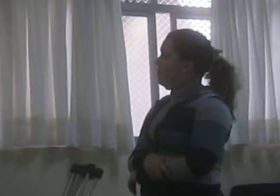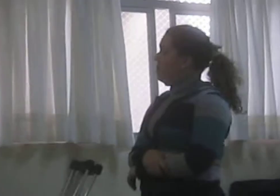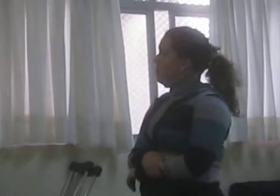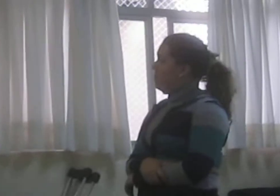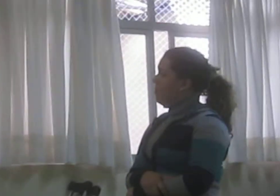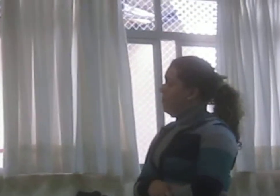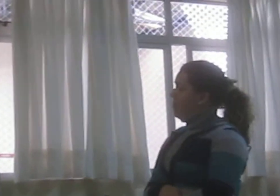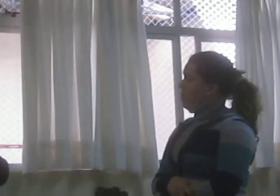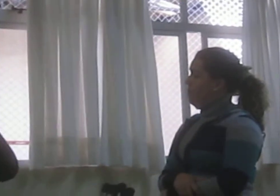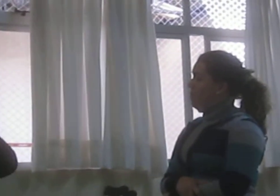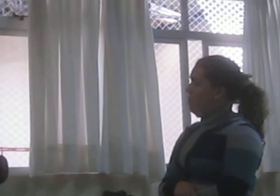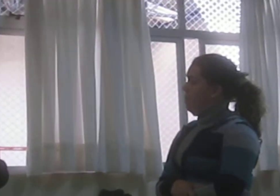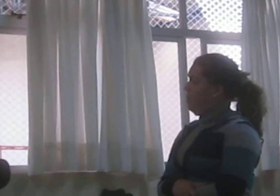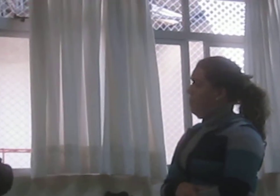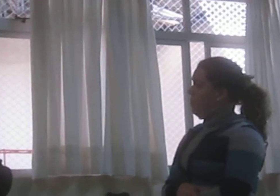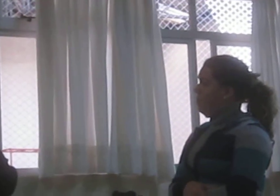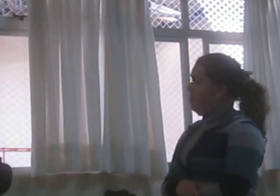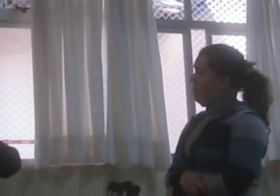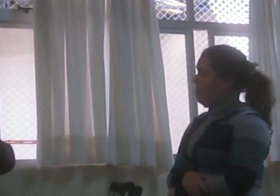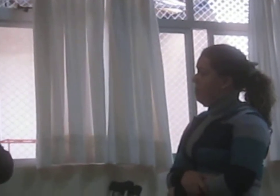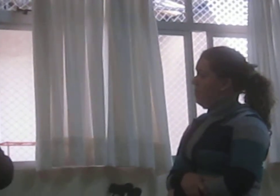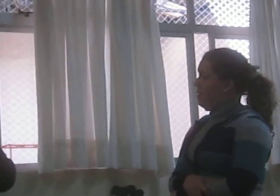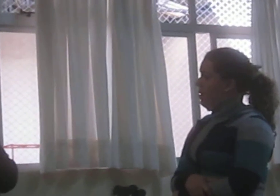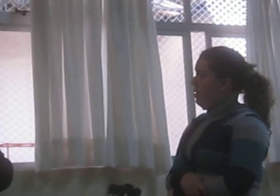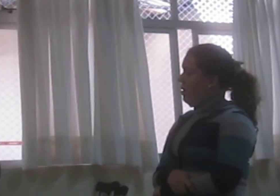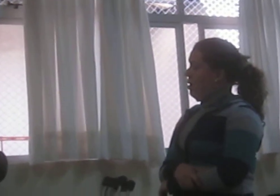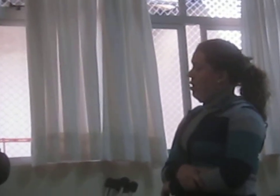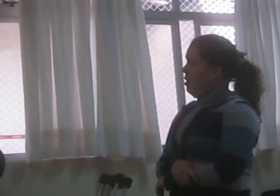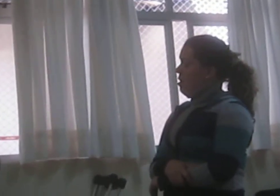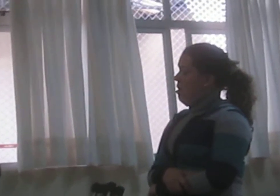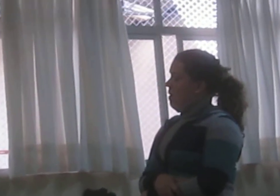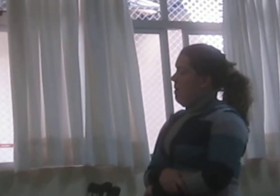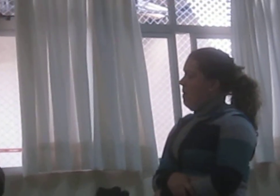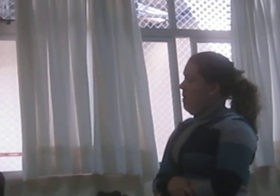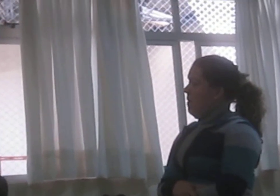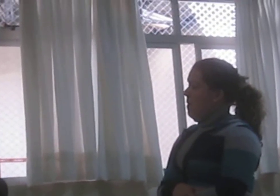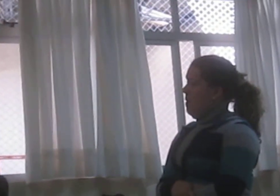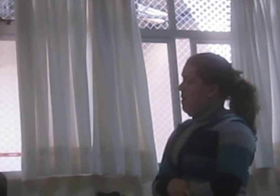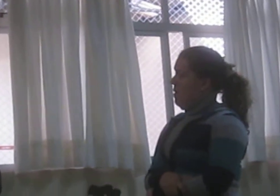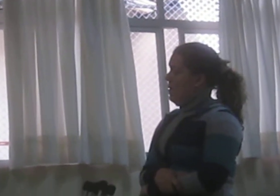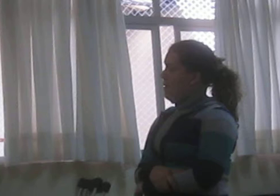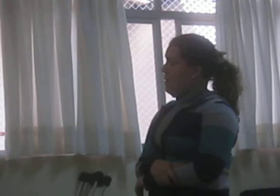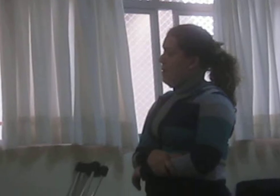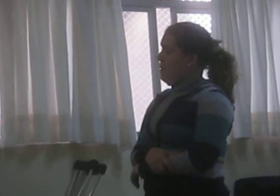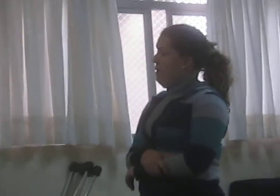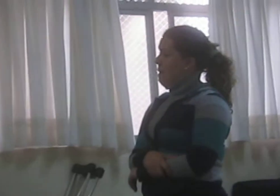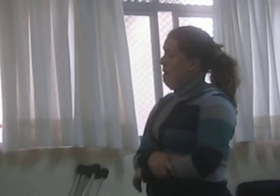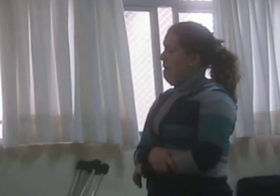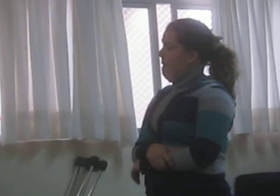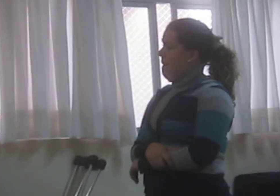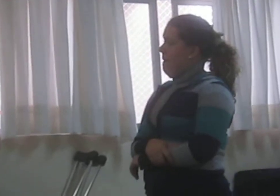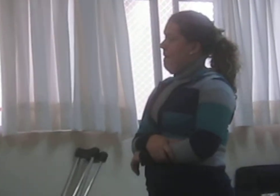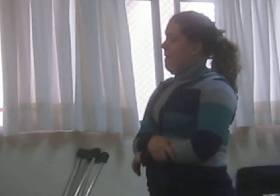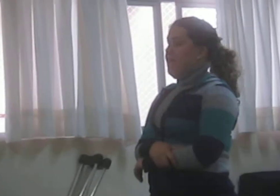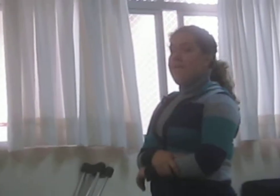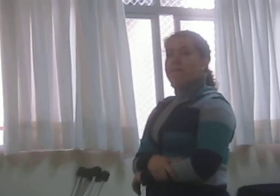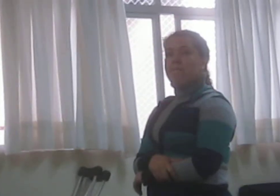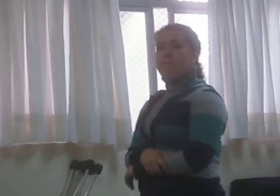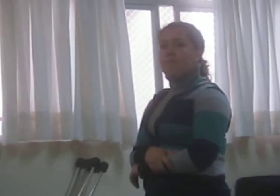A Paz, eles se formaram ali, e quantos estão na faculdade, conseguindo estar na faculdade?